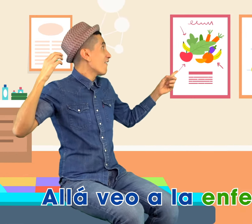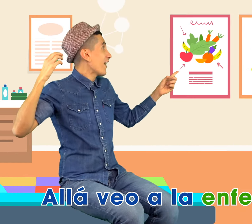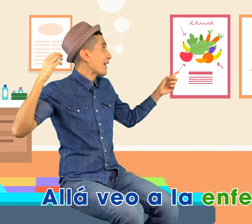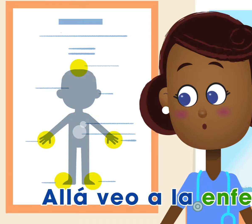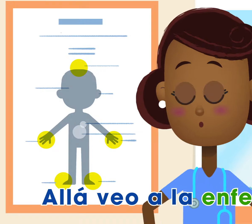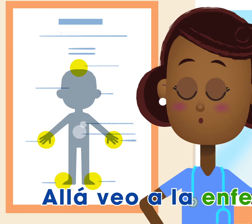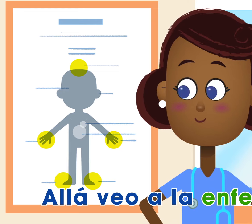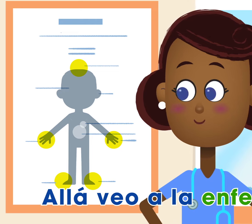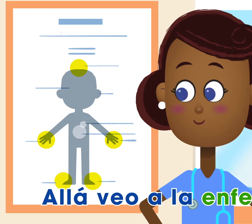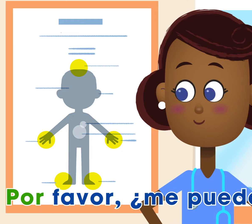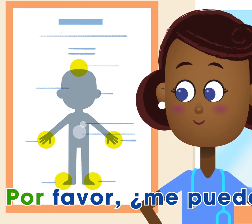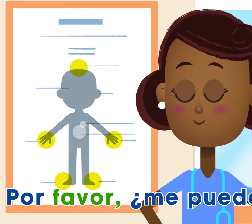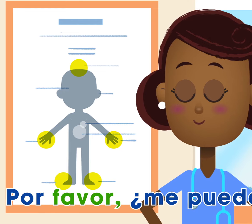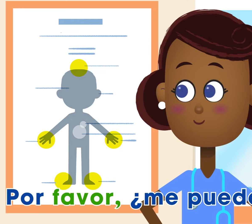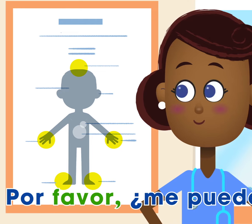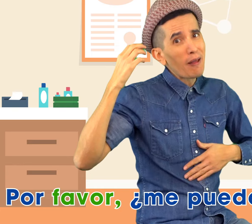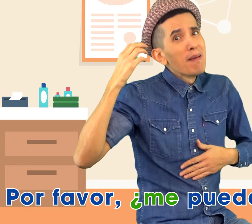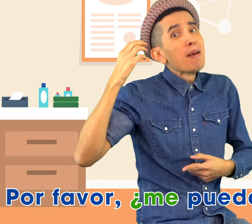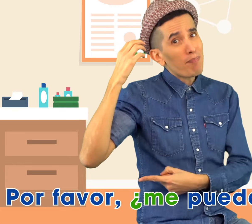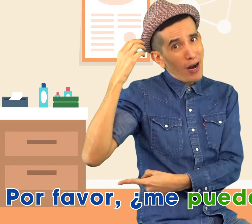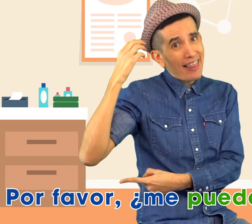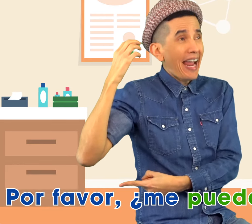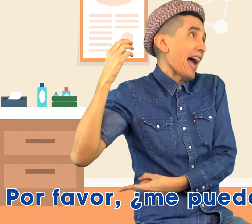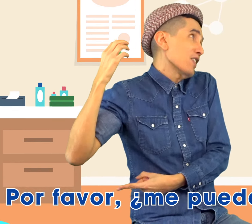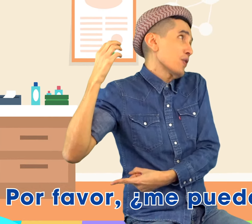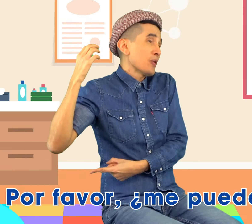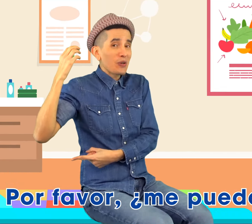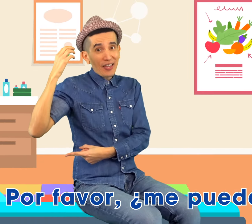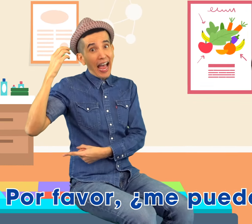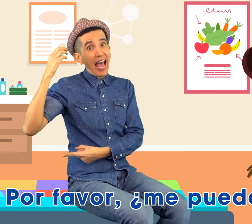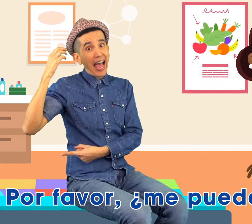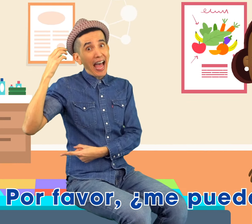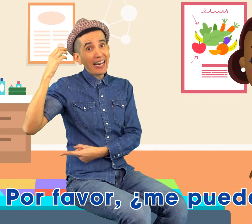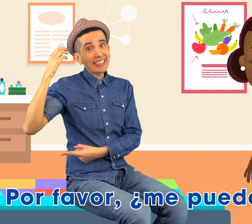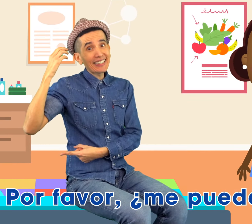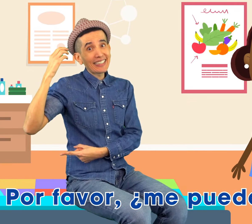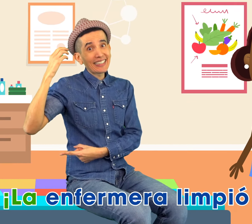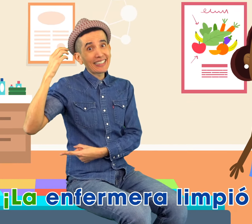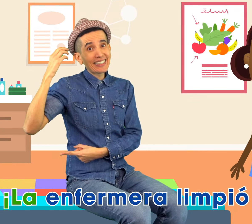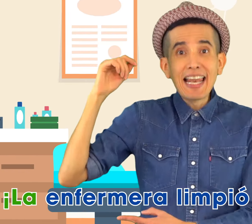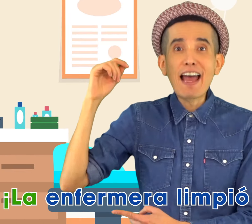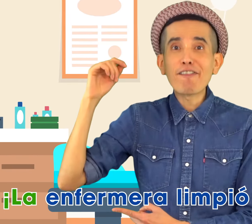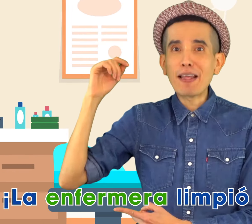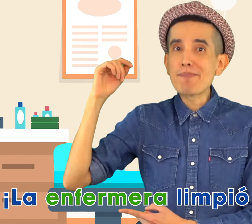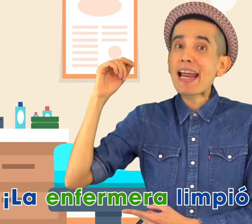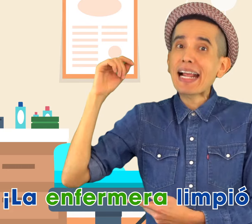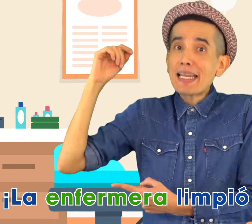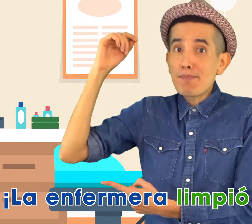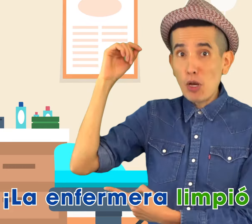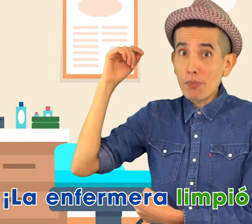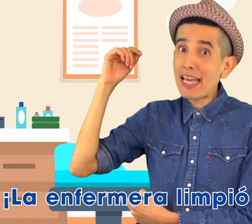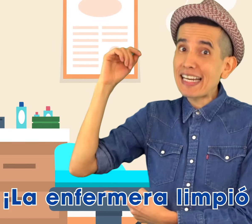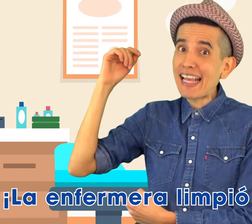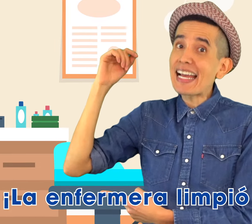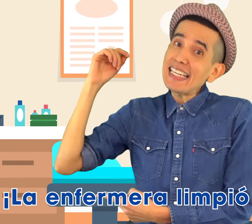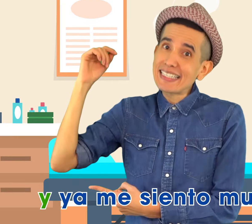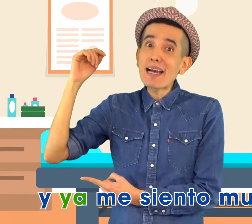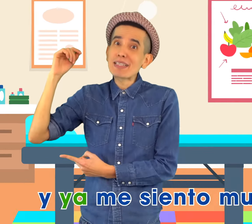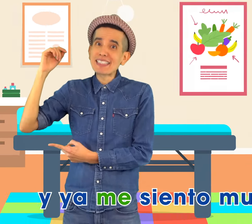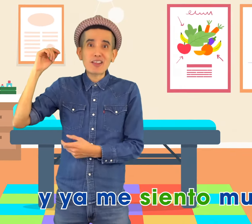enfermera, por favor, ¿me pueden ayudar? La enfermera limpió mi herida y ya me